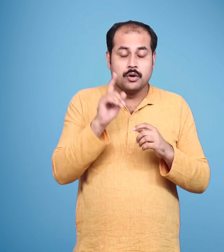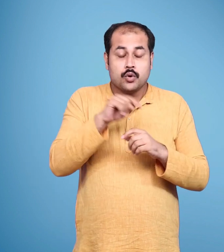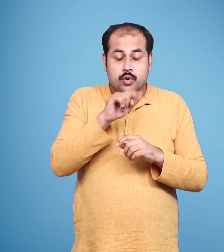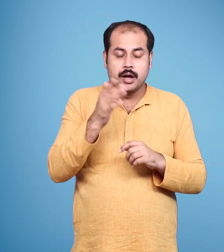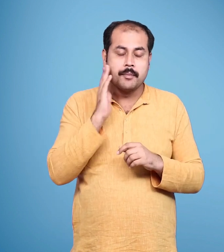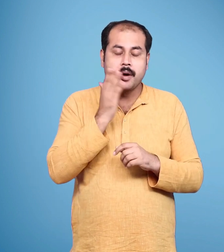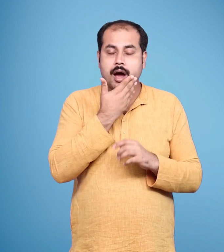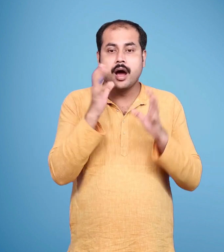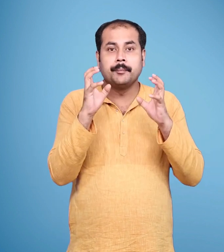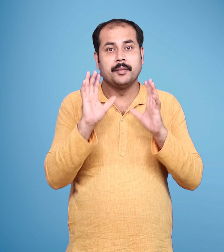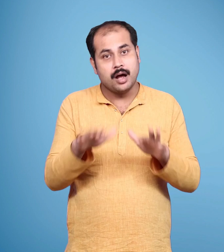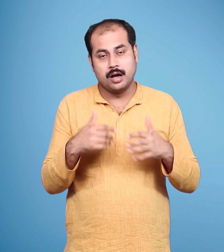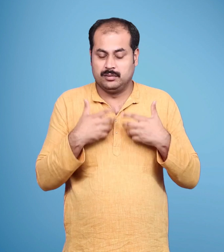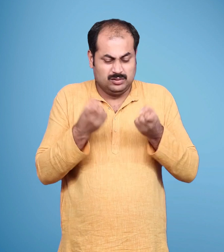मैं यह पाप नहीं कर सकता